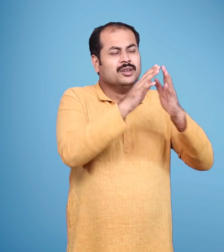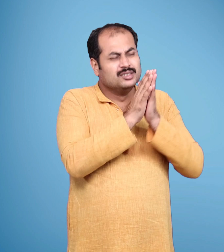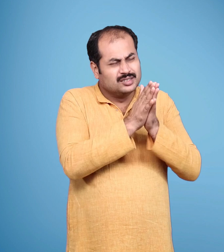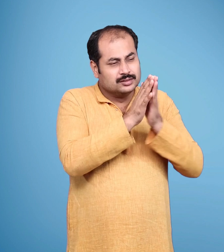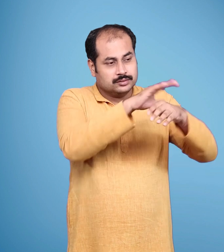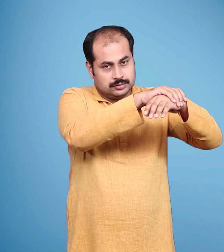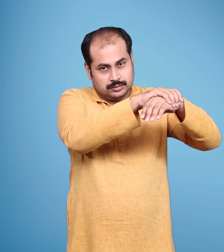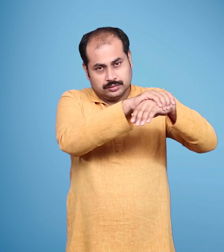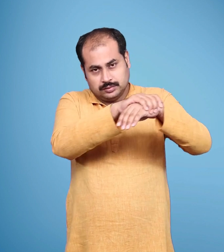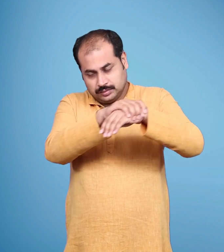प्रार्थना करूँगा